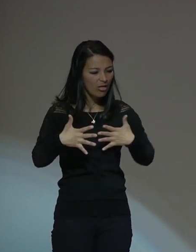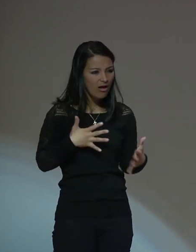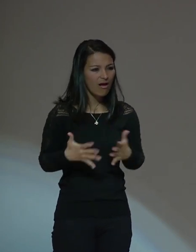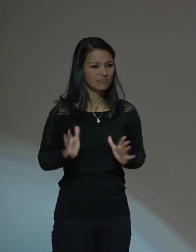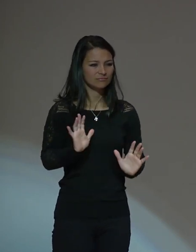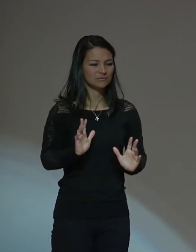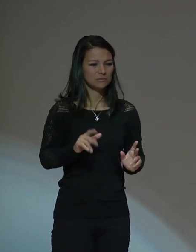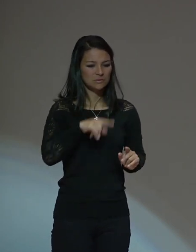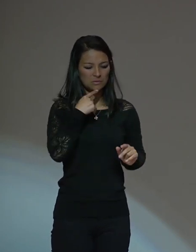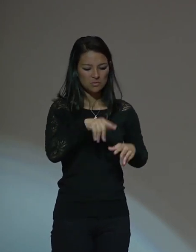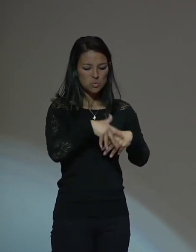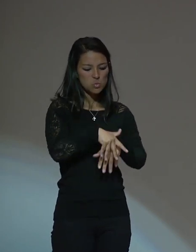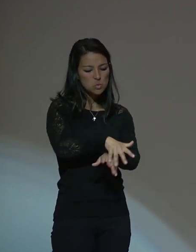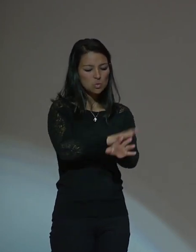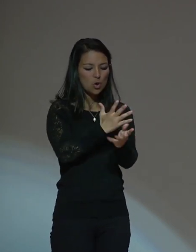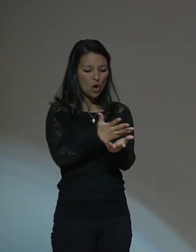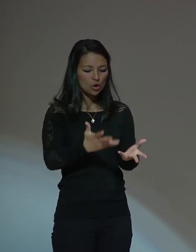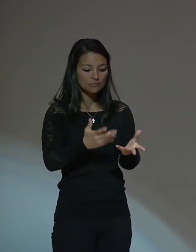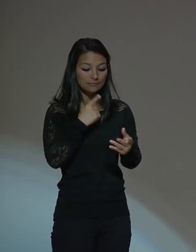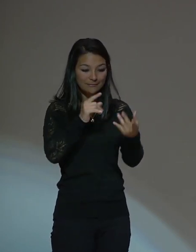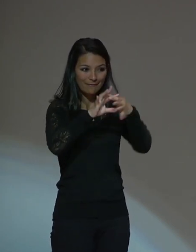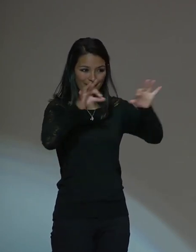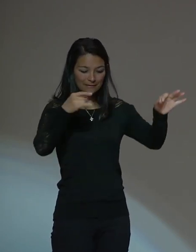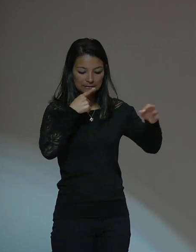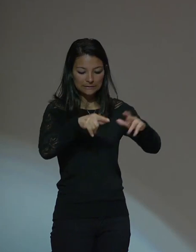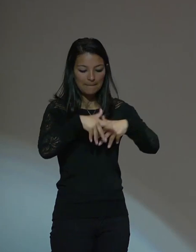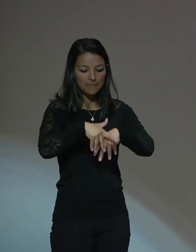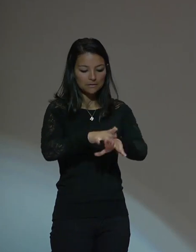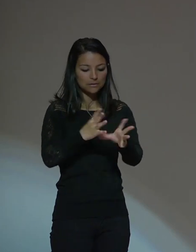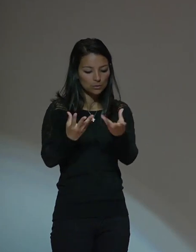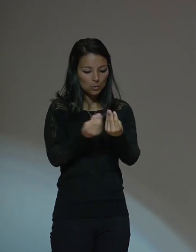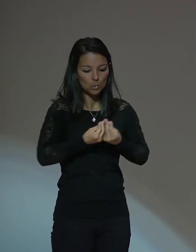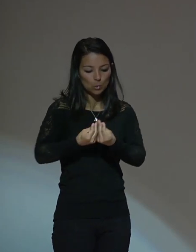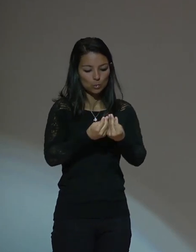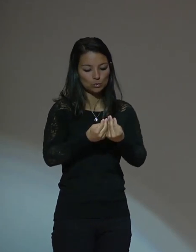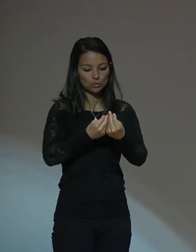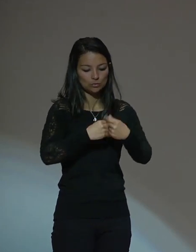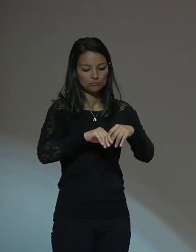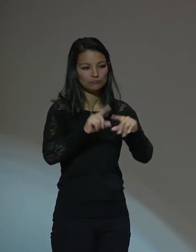marchando juntos entre las diferencias.